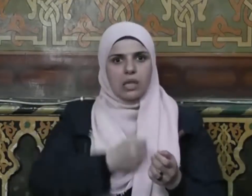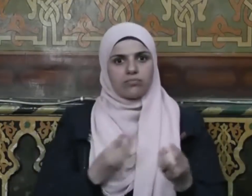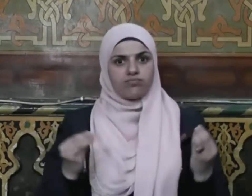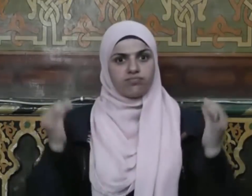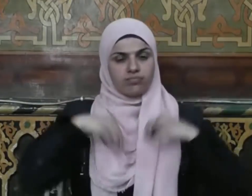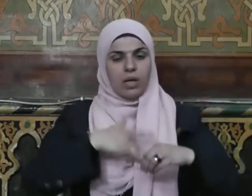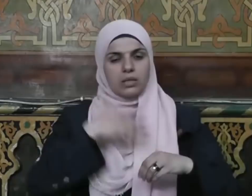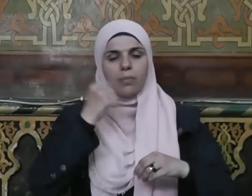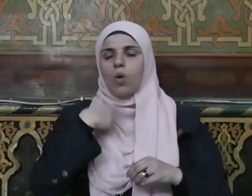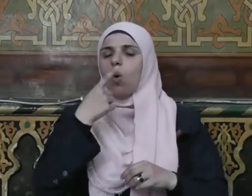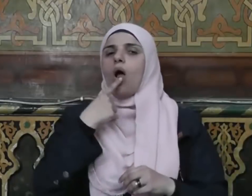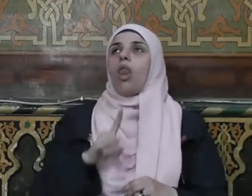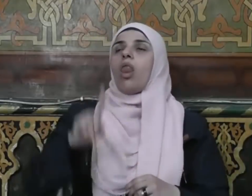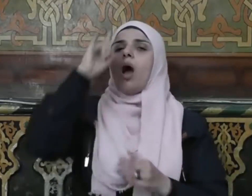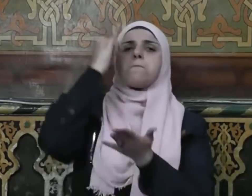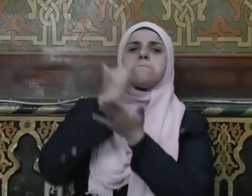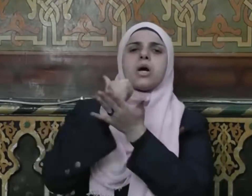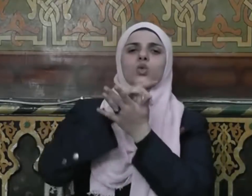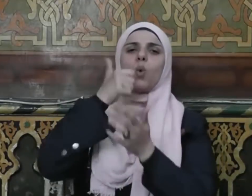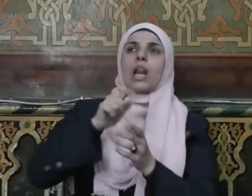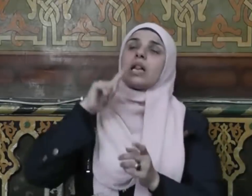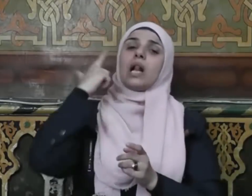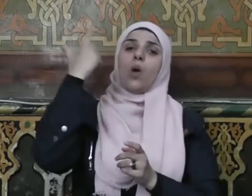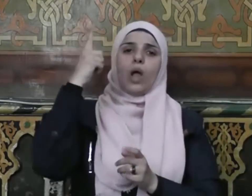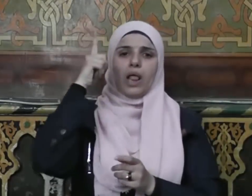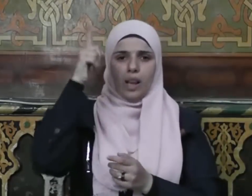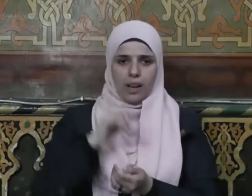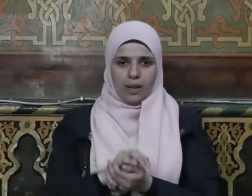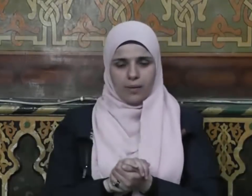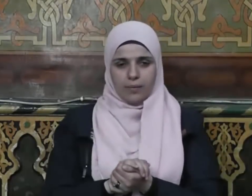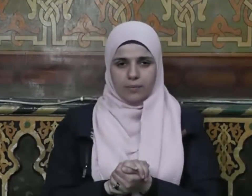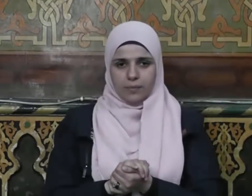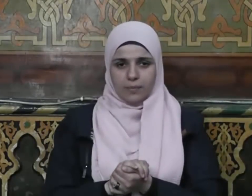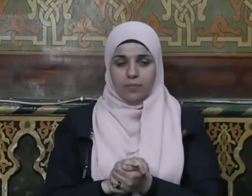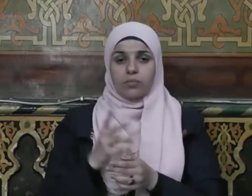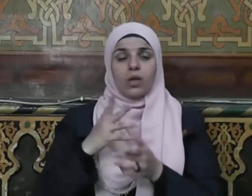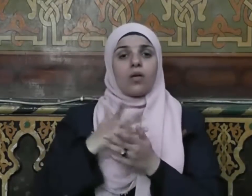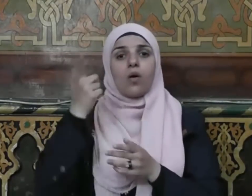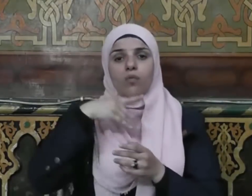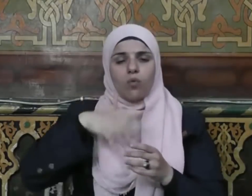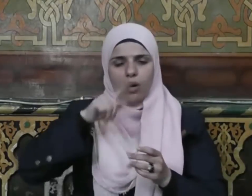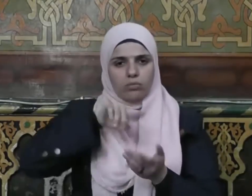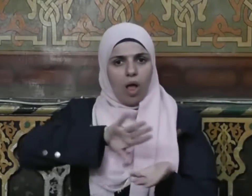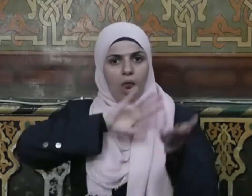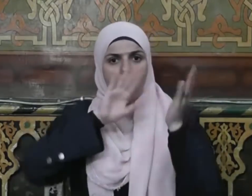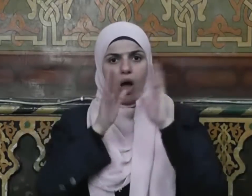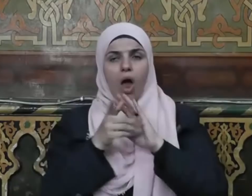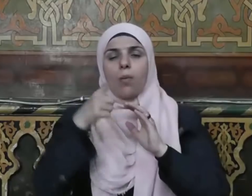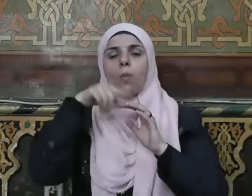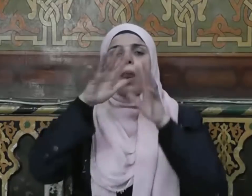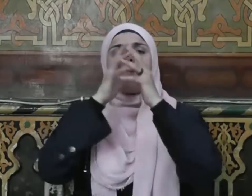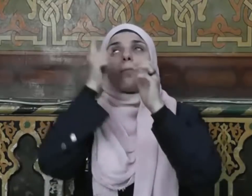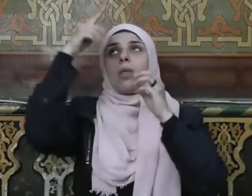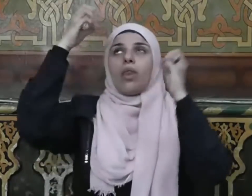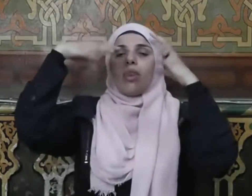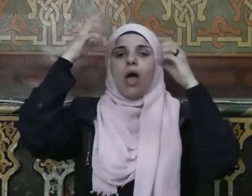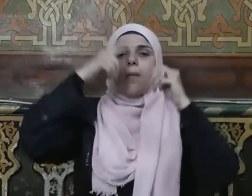إيمانا وقالوا حسبنا الله ونعم الوكيل فانقلبوا بنعمة من الله